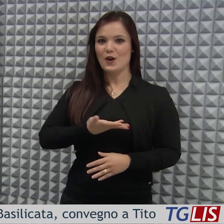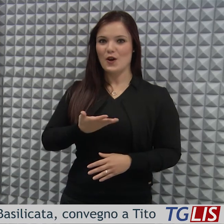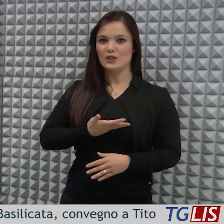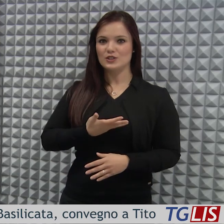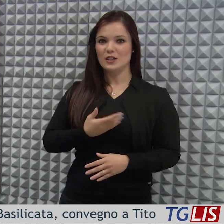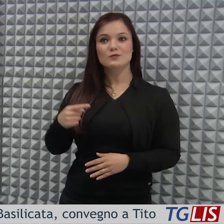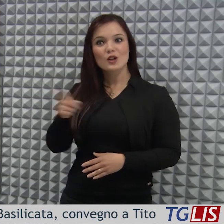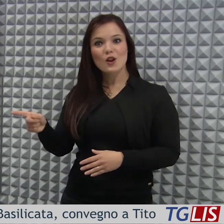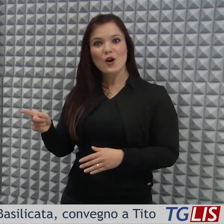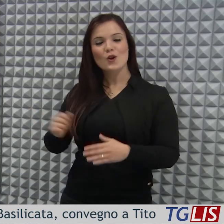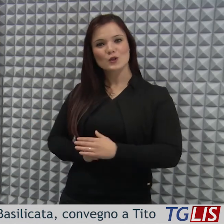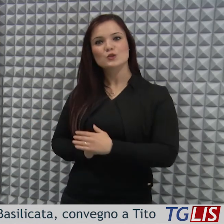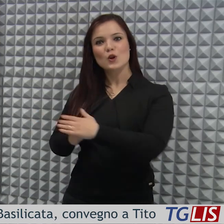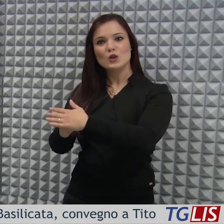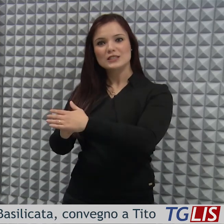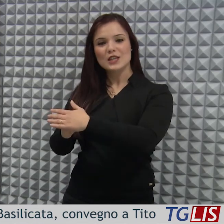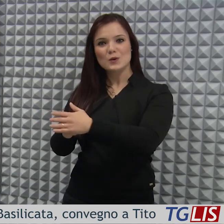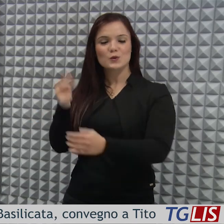il percorso da borse di studio.